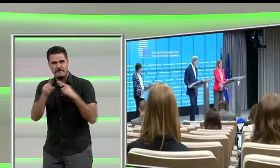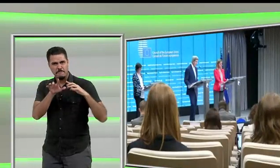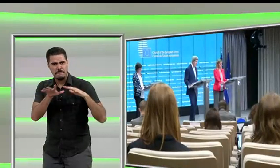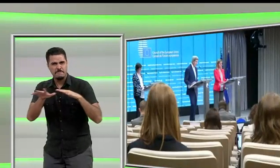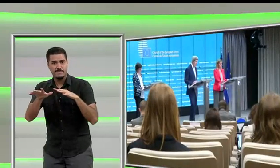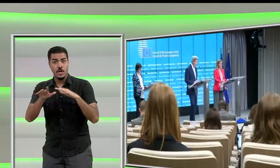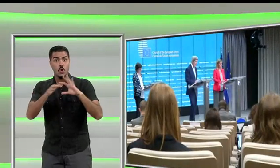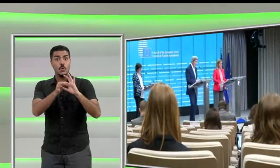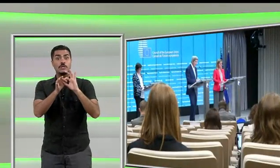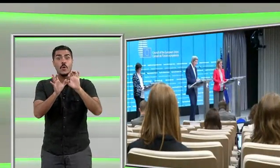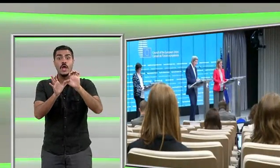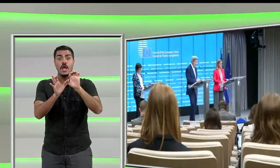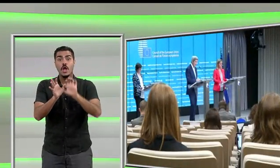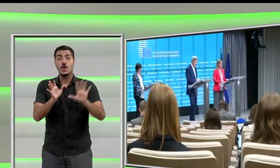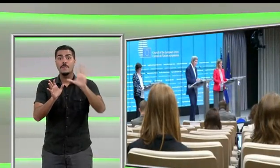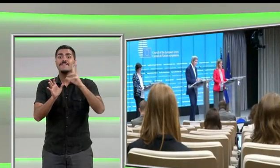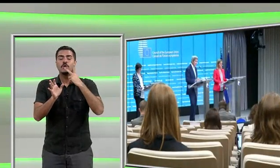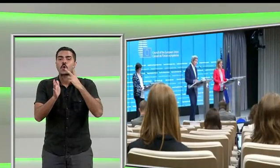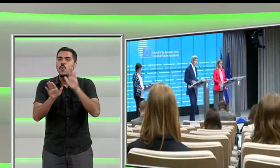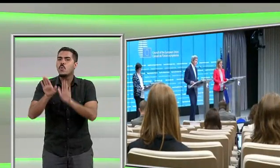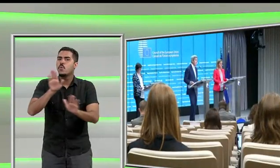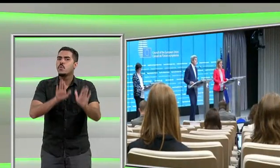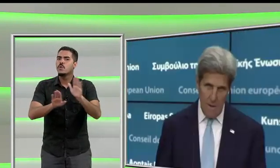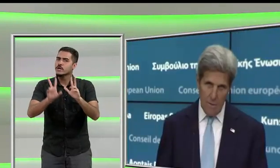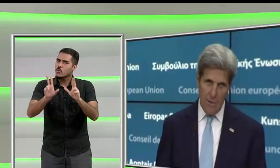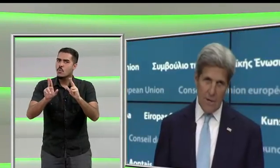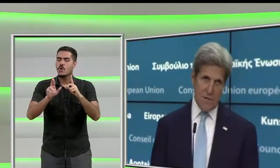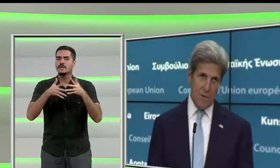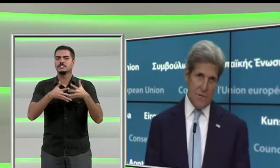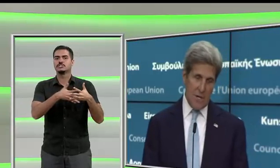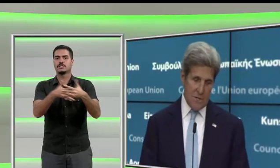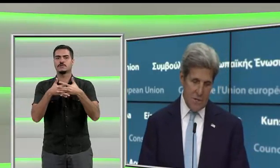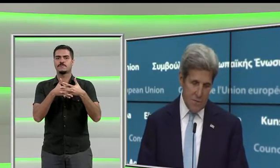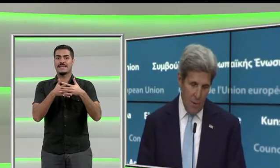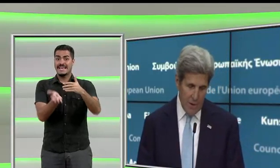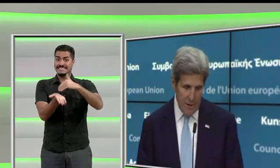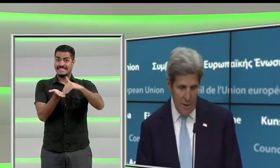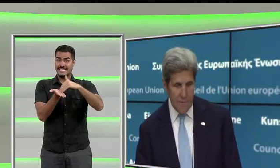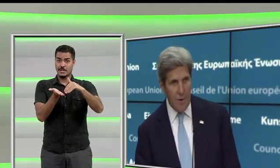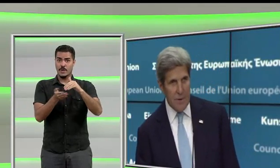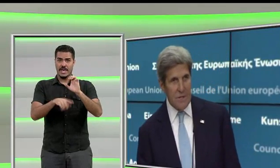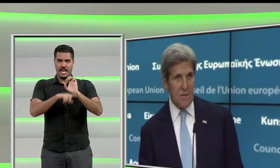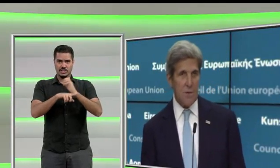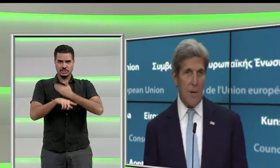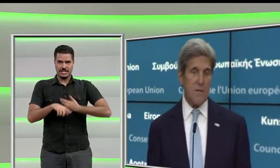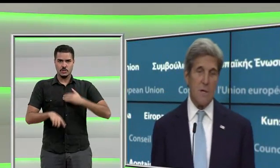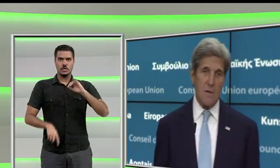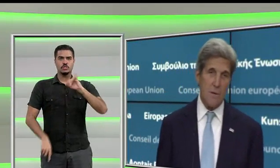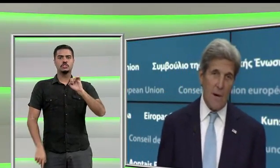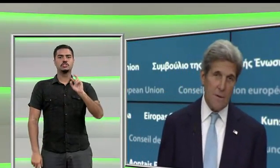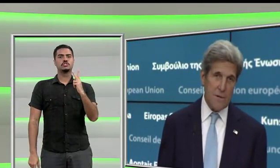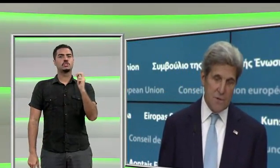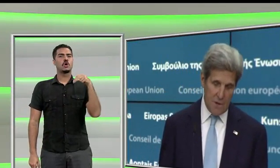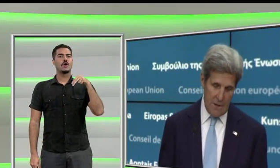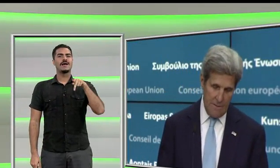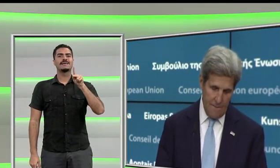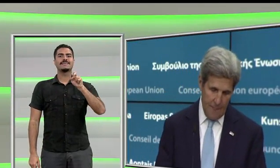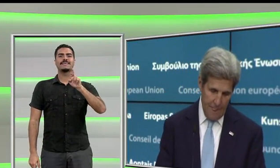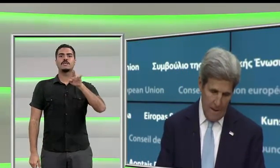União Europeia pediu moderação, a mesma posição dos Estados Unidos. O secretário de Estado, John Kerry, defendeu que se faça justiça,